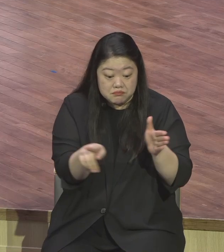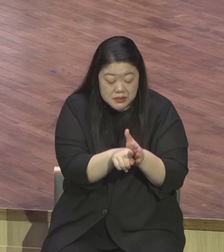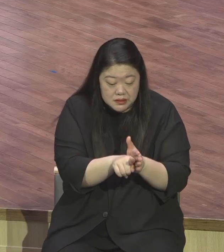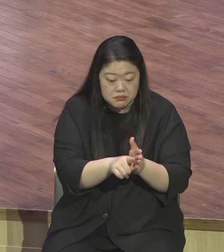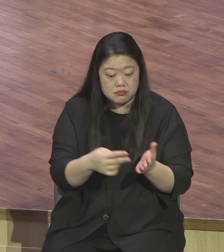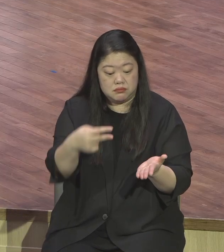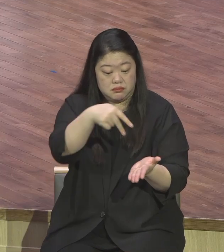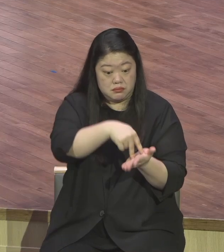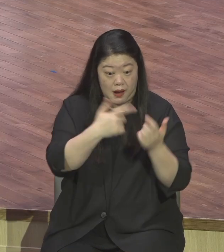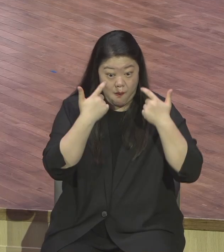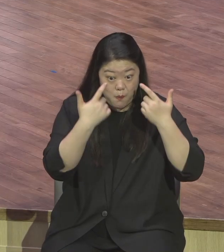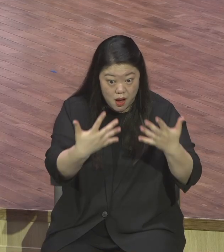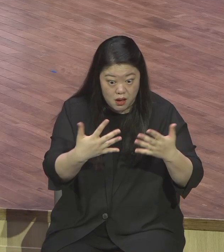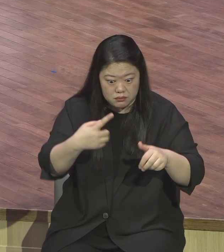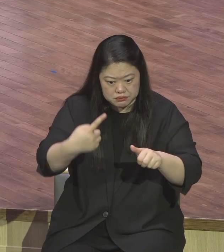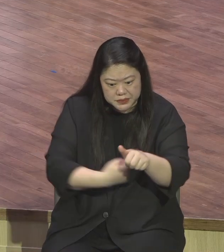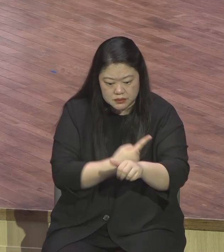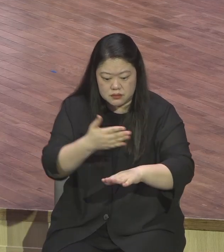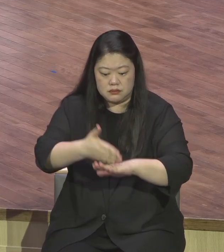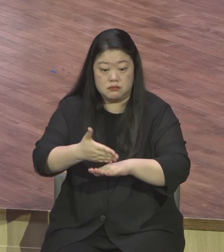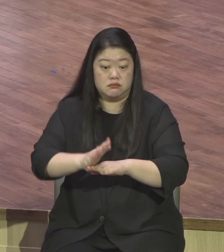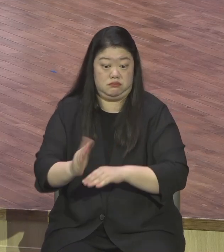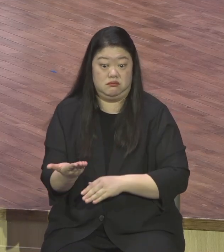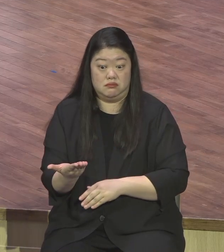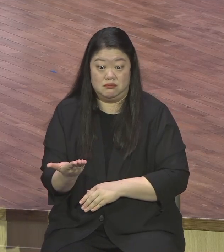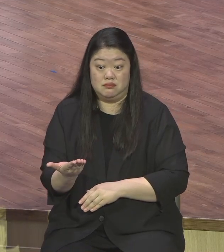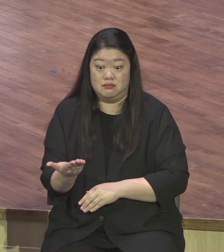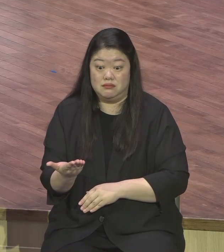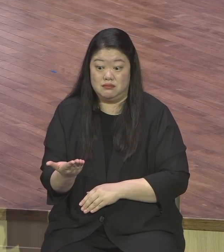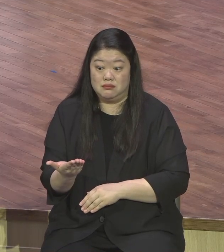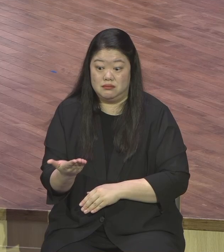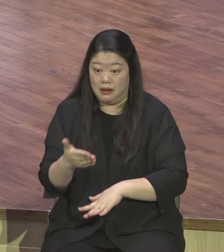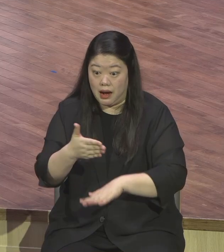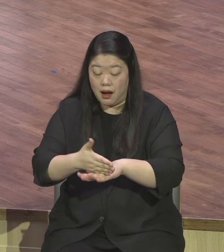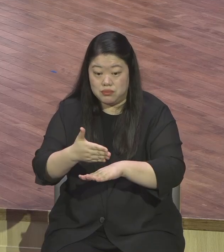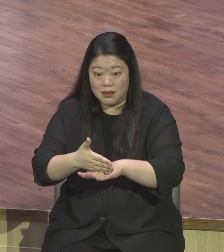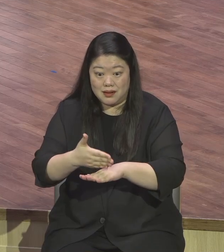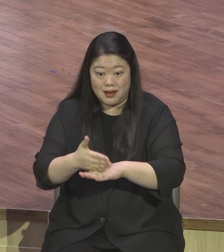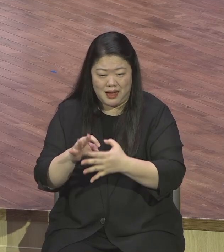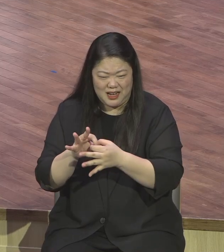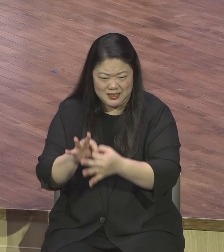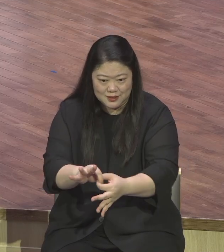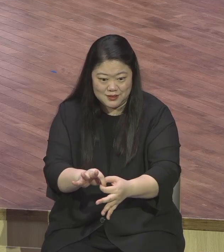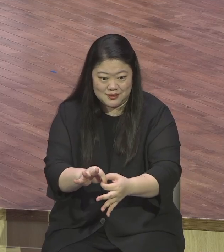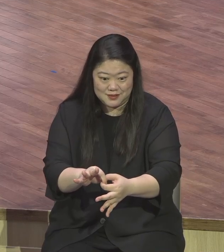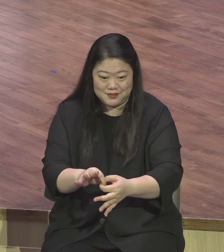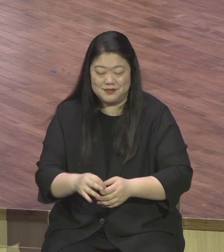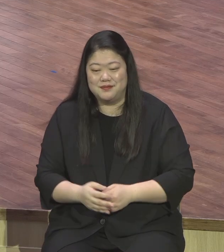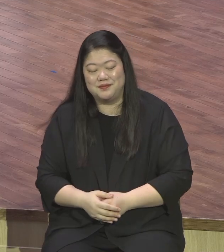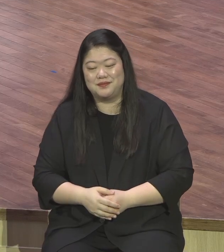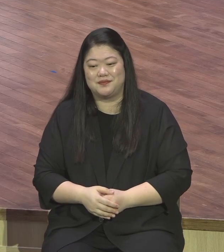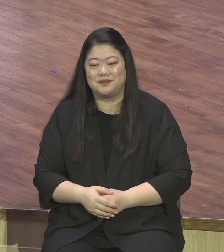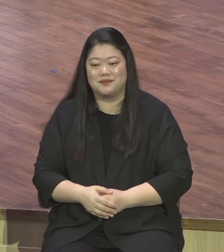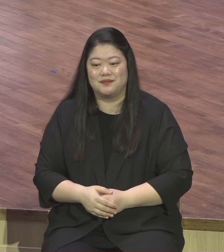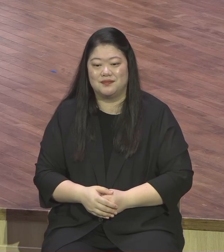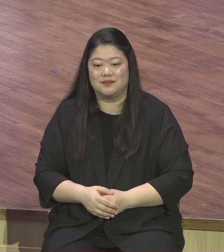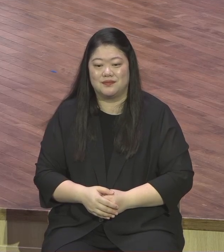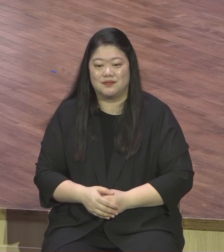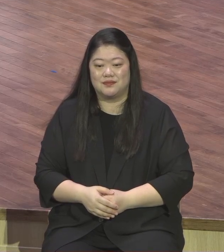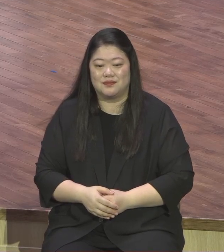감사함이 넘치게 해라 감사가 넘치게 해라 그냥 감사하는 거야 넘치는